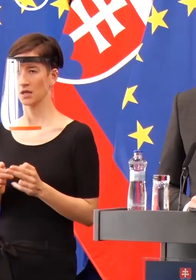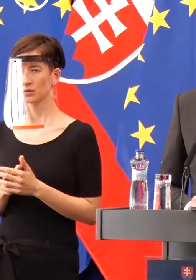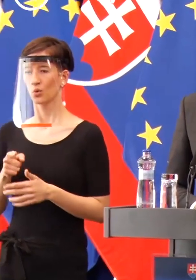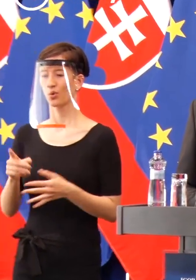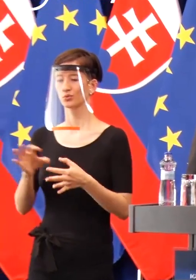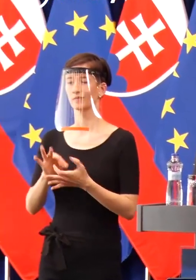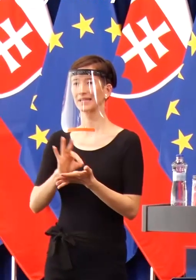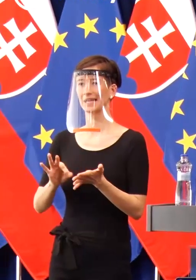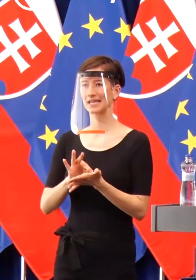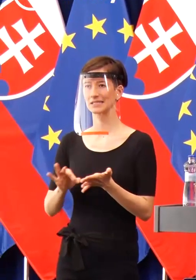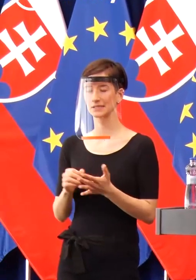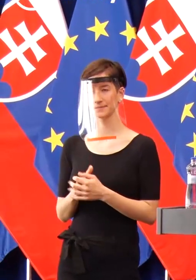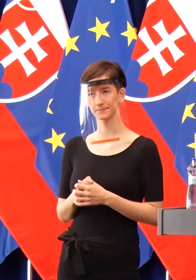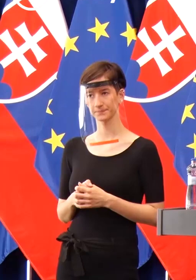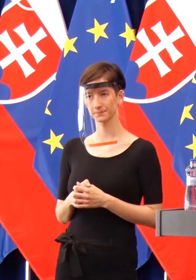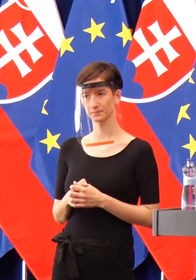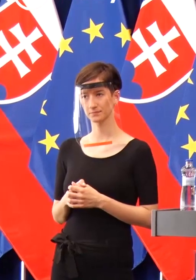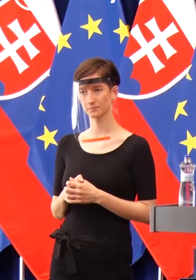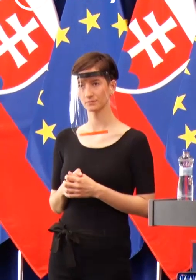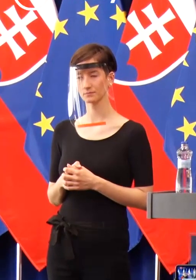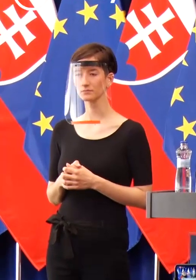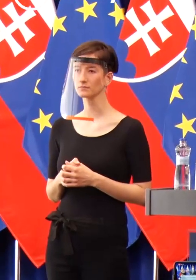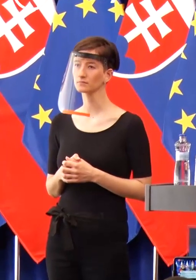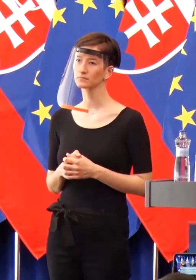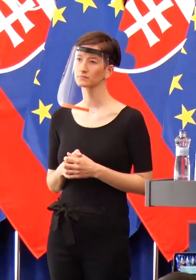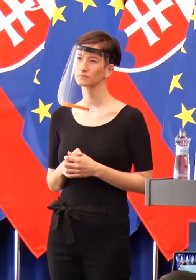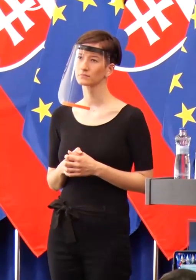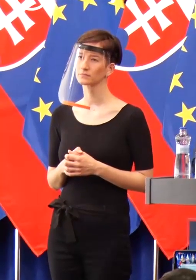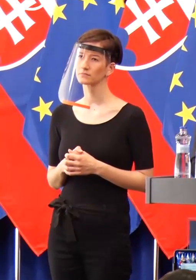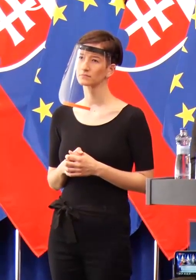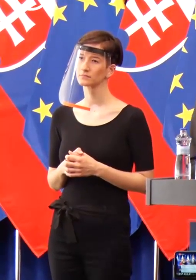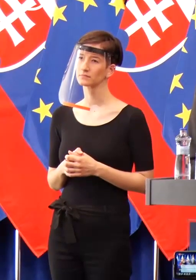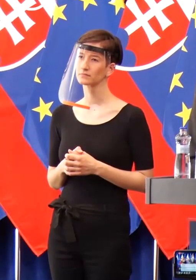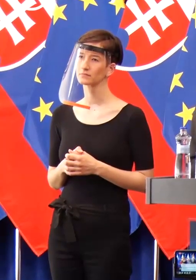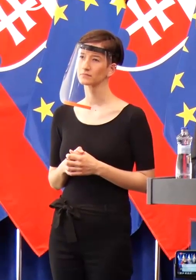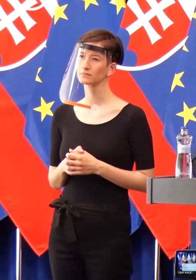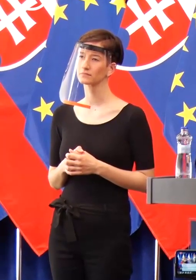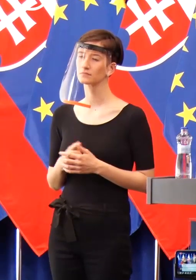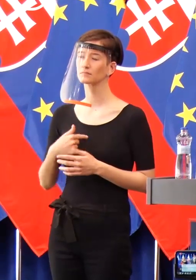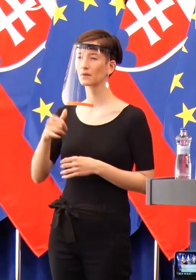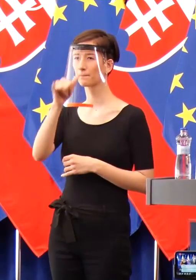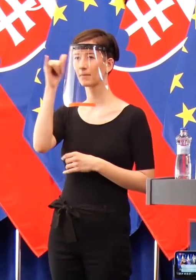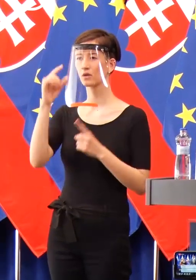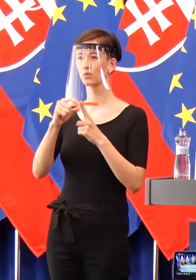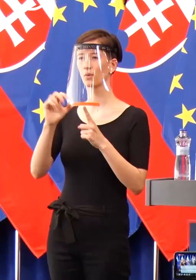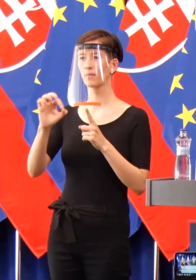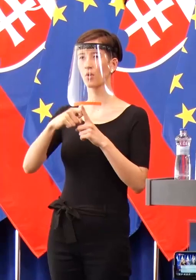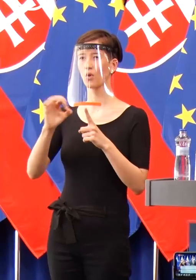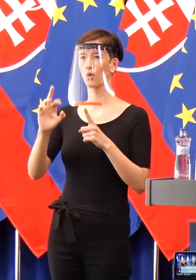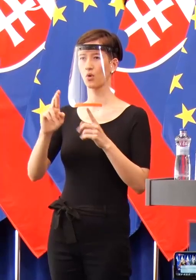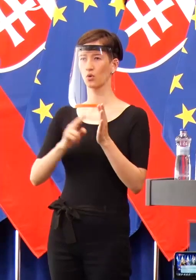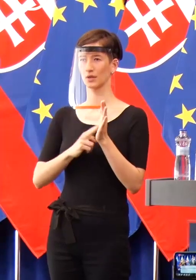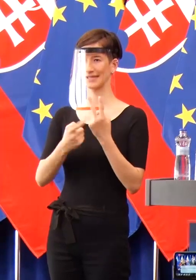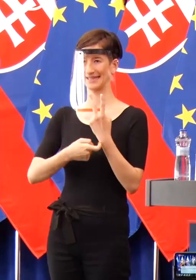testování. Volám sa, generální polučník pokorný, je som zástupca načníka generálnou štábu. Bylo vykonaných